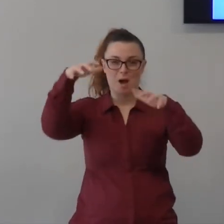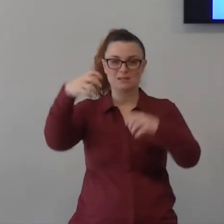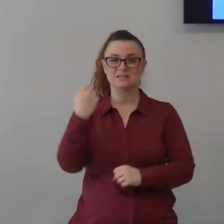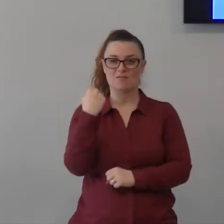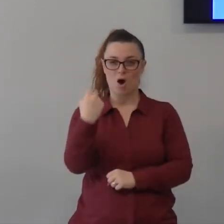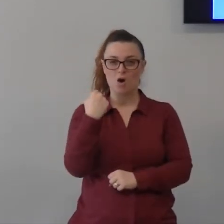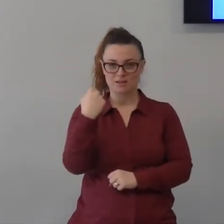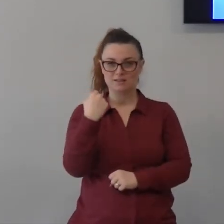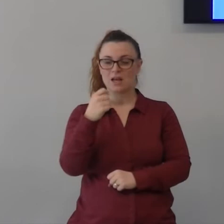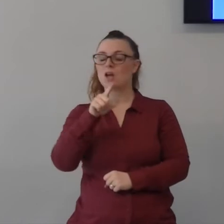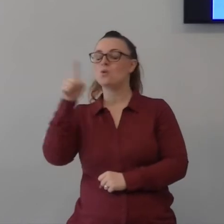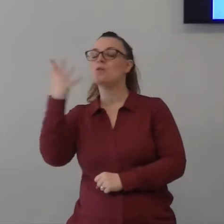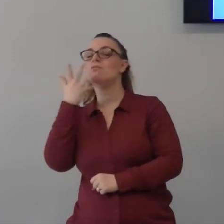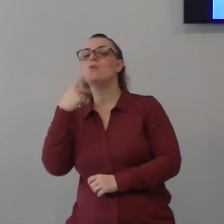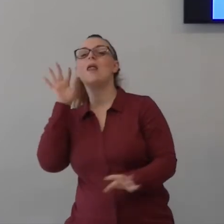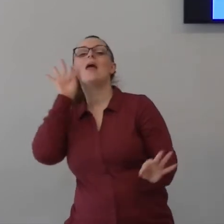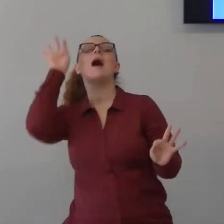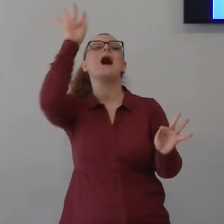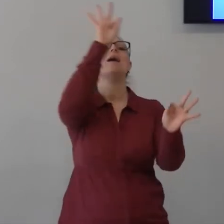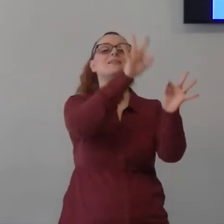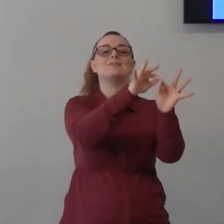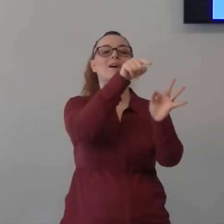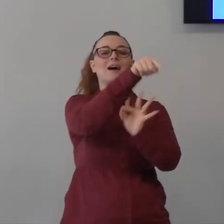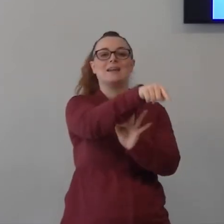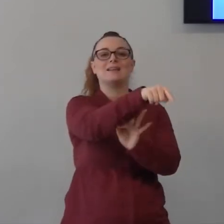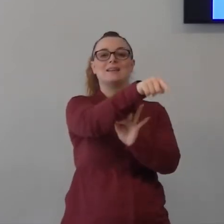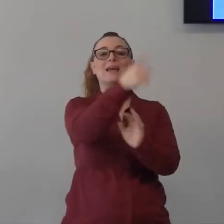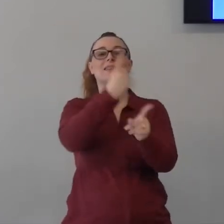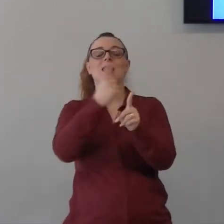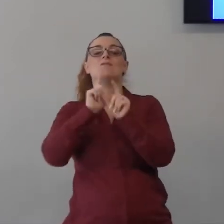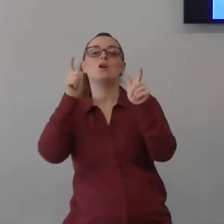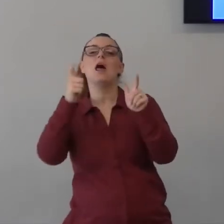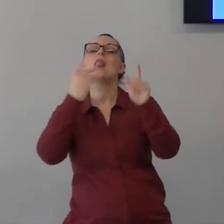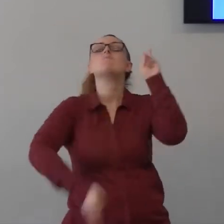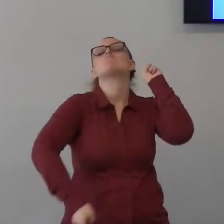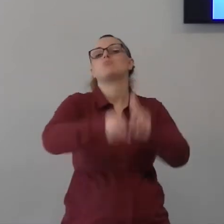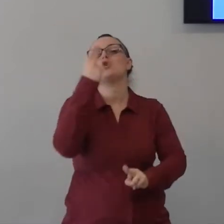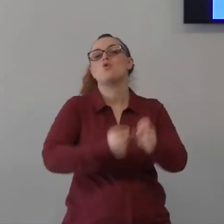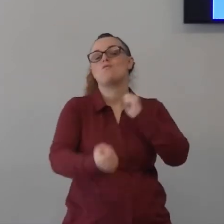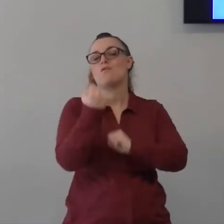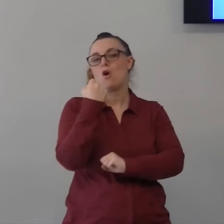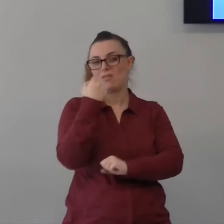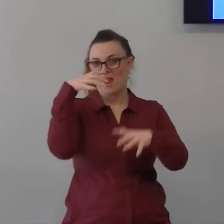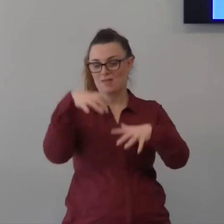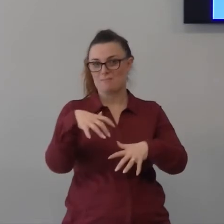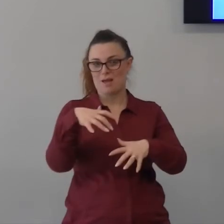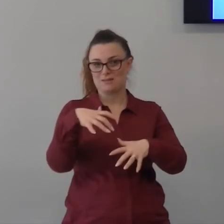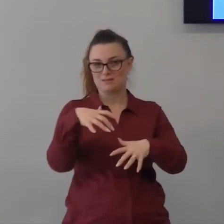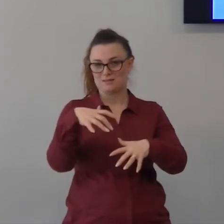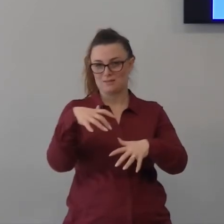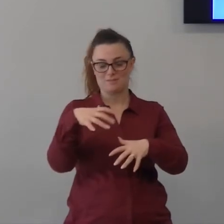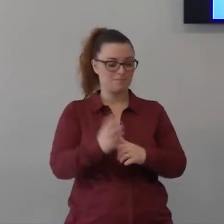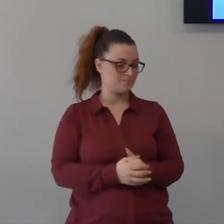4 versetto 18 dice nell'amore non c'è posto per la paura anzi l'amore perfetto caccia via la paura